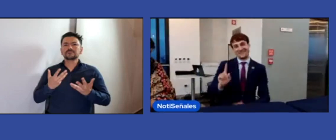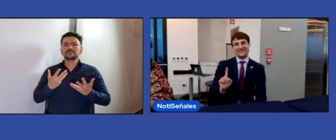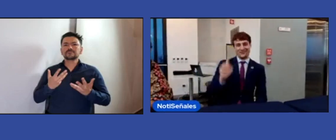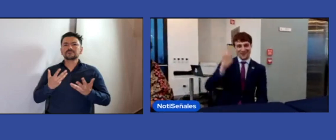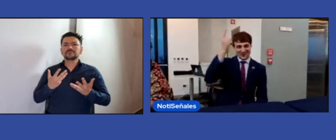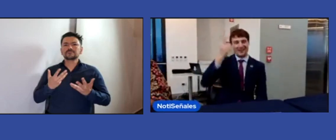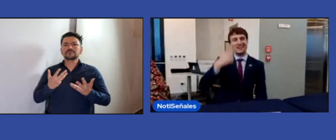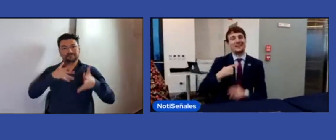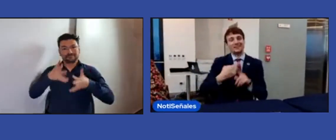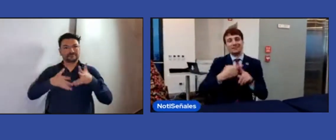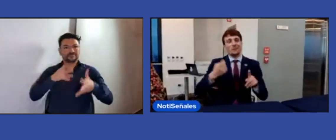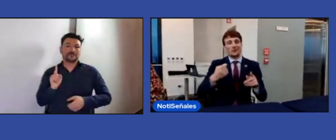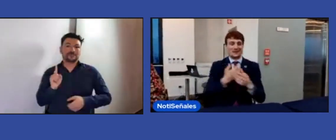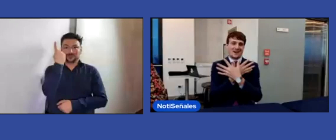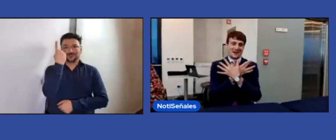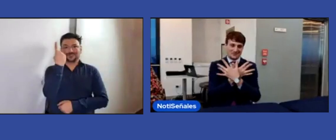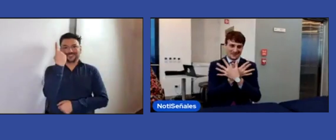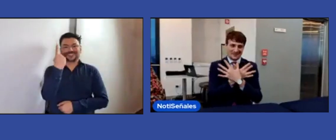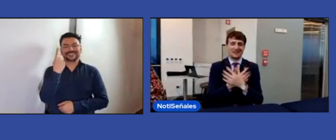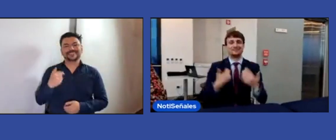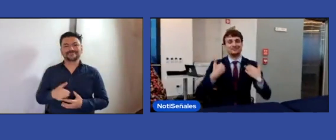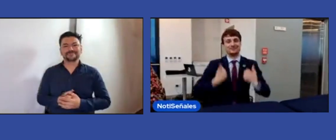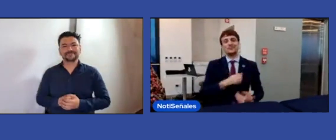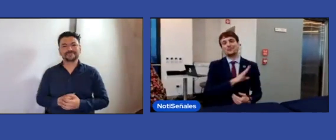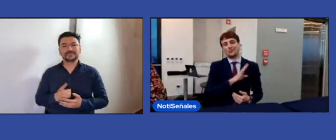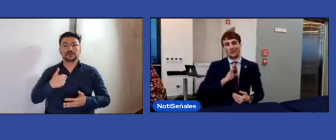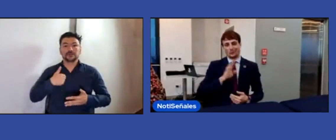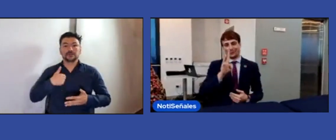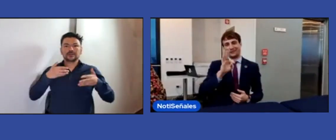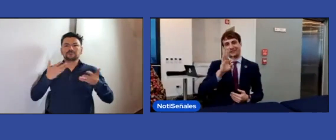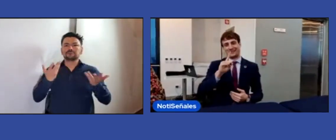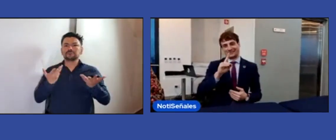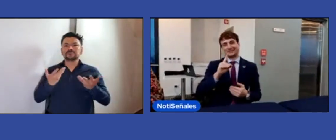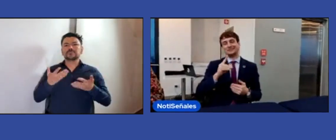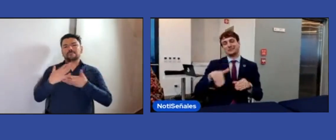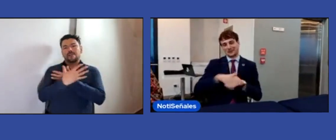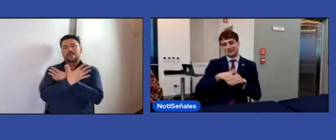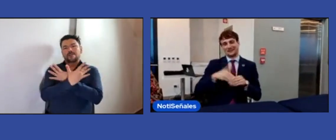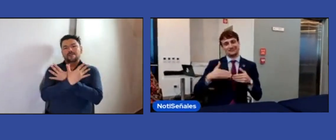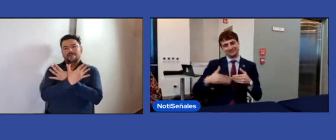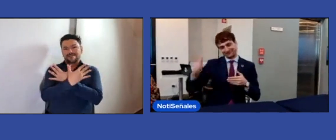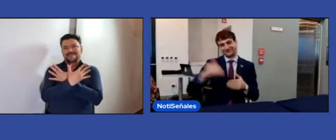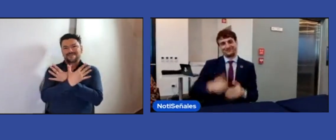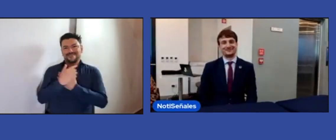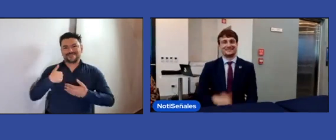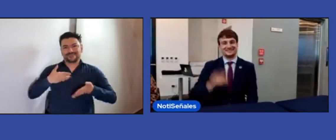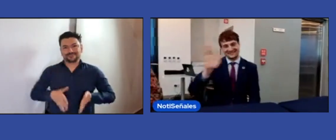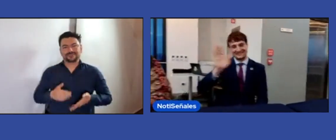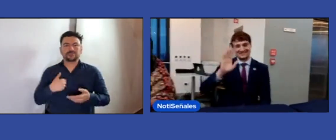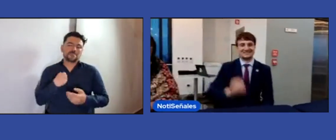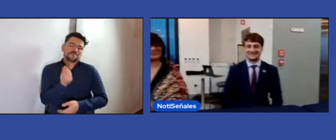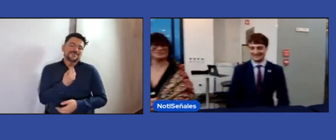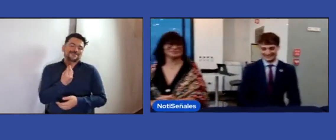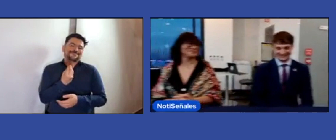Hola, soy Florian y soy de Albania. Soy parte de la junta de la Federación Mundial de Sordos. Un saludo.